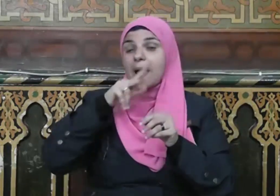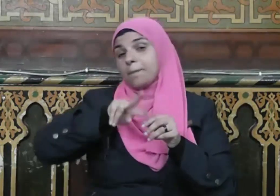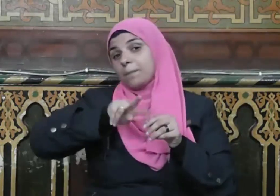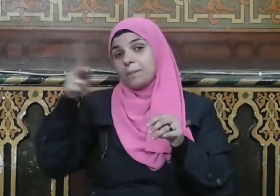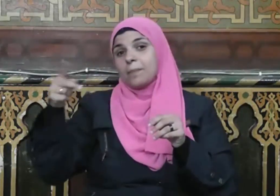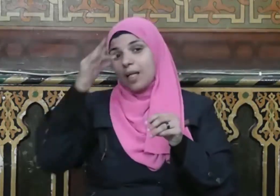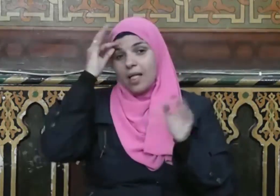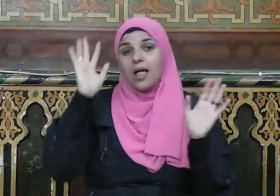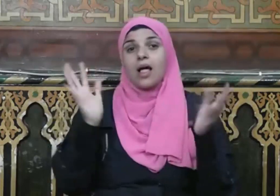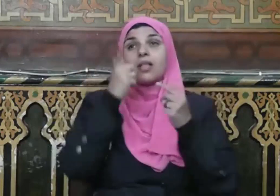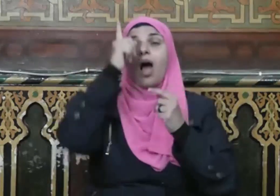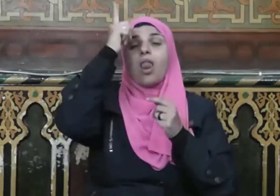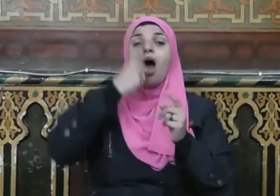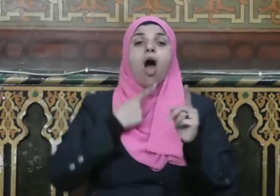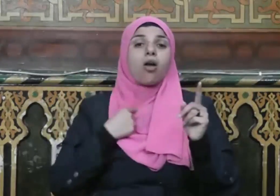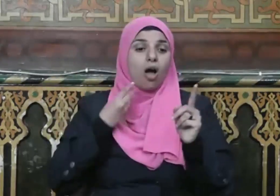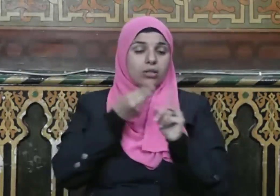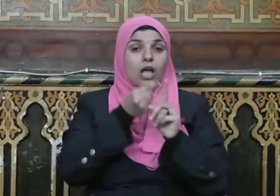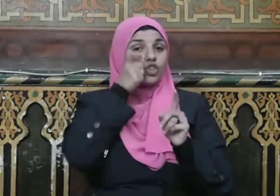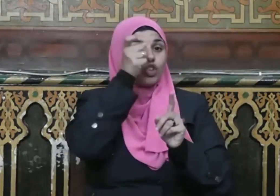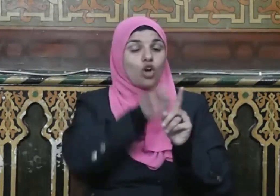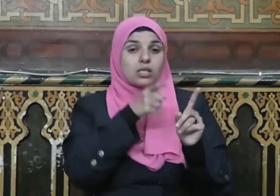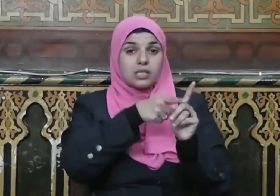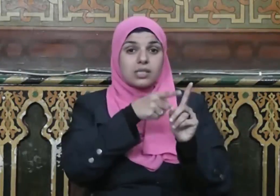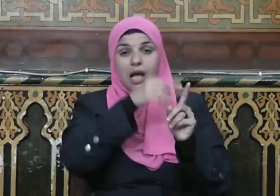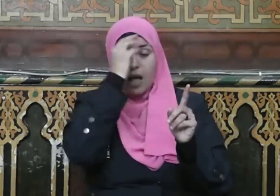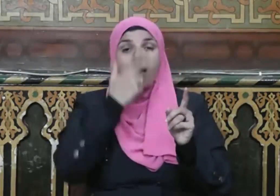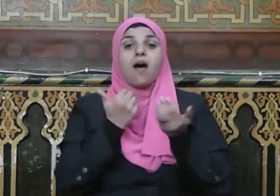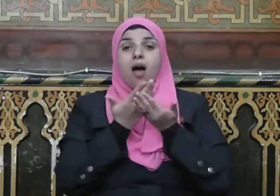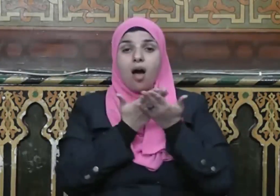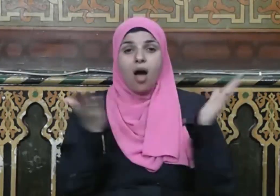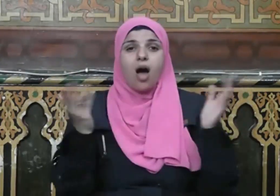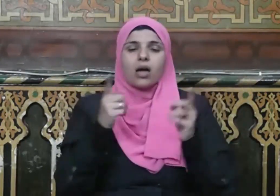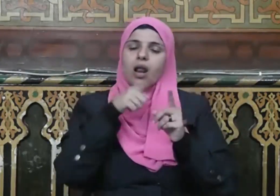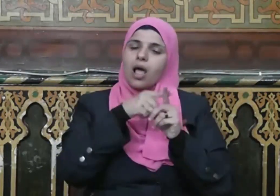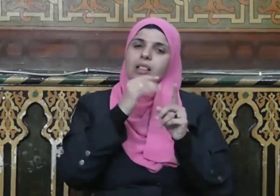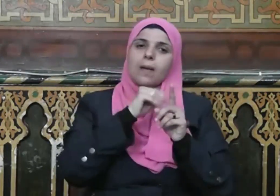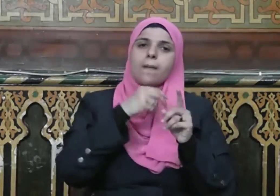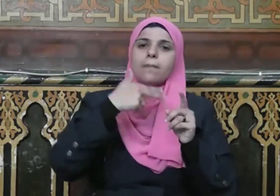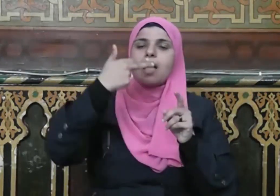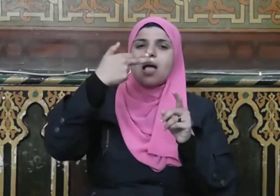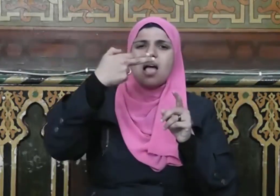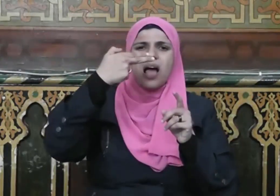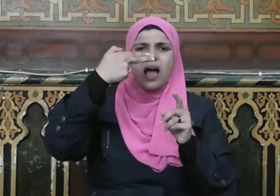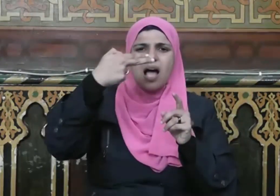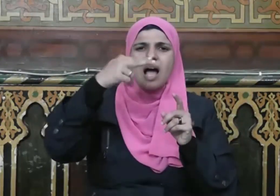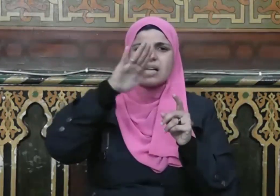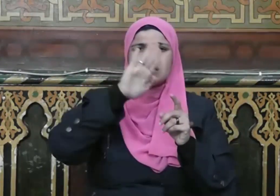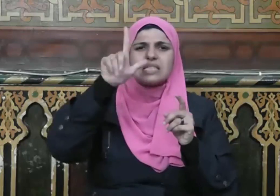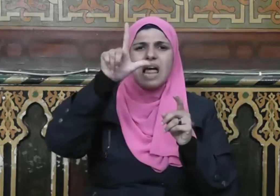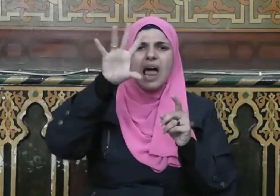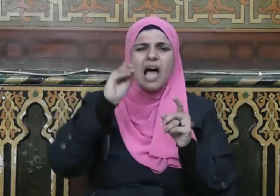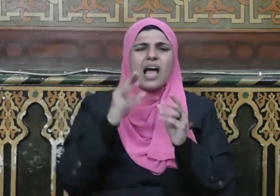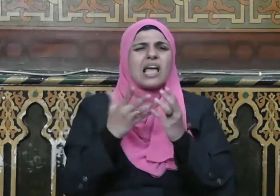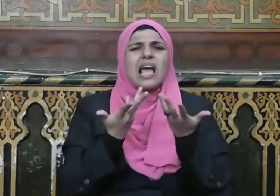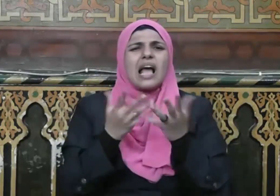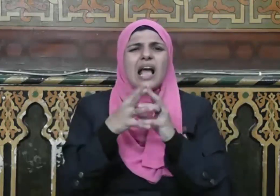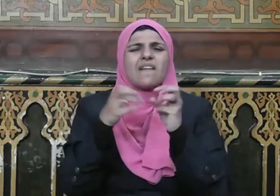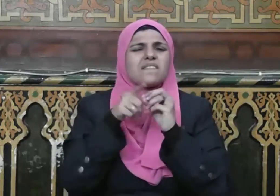أراد الله بعبد خيرا عسله قيل وما عسله قال قال يفتح